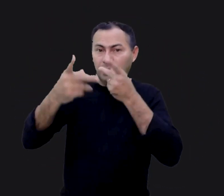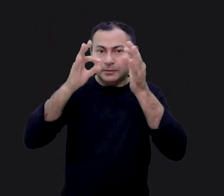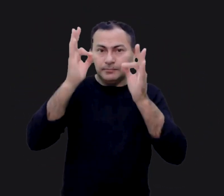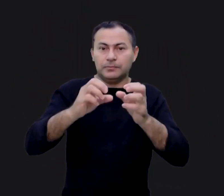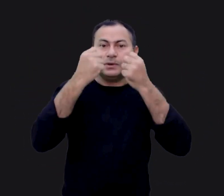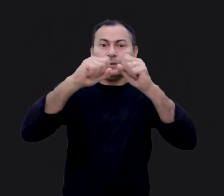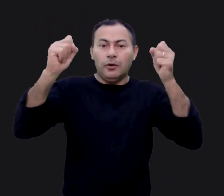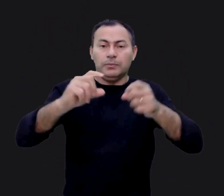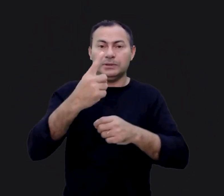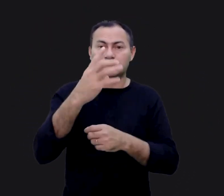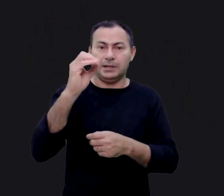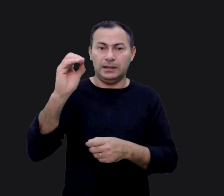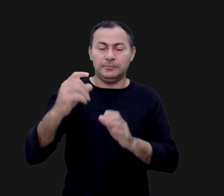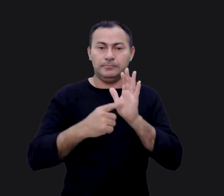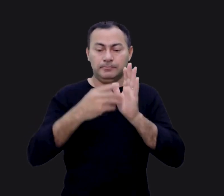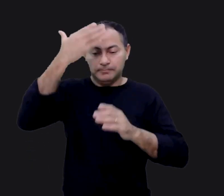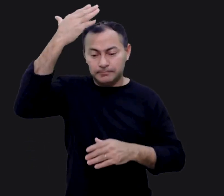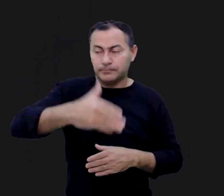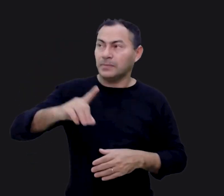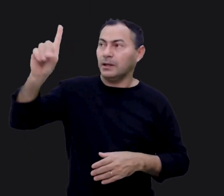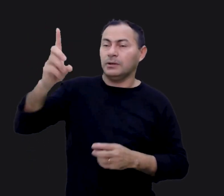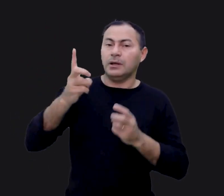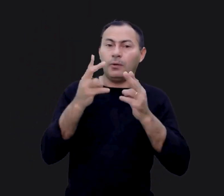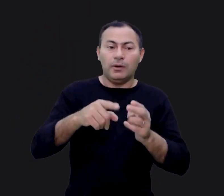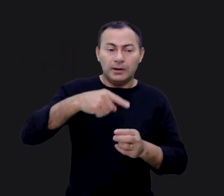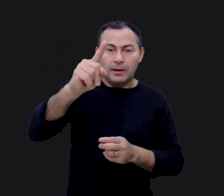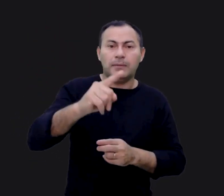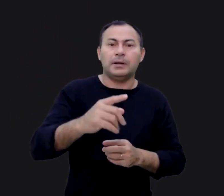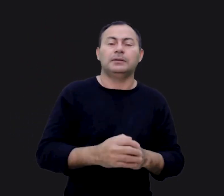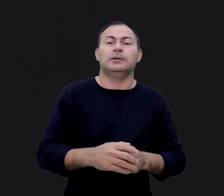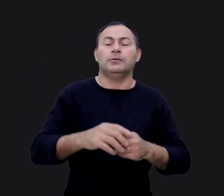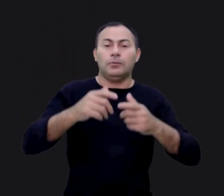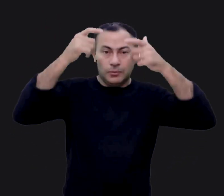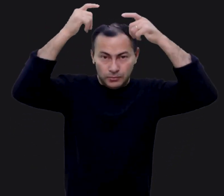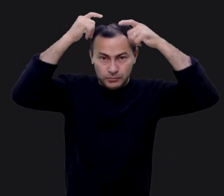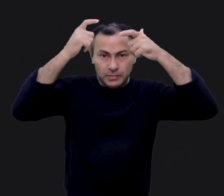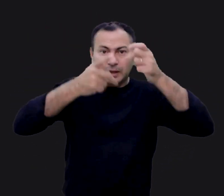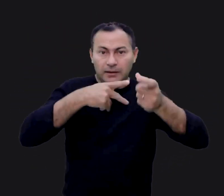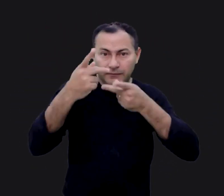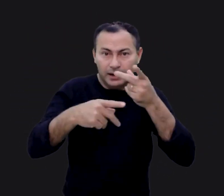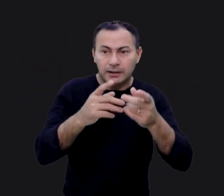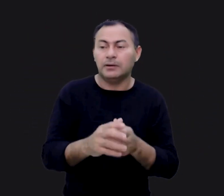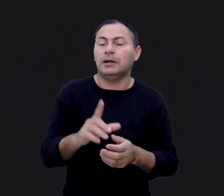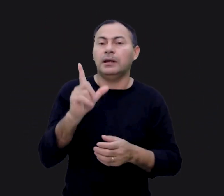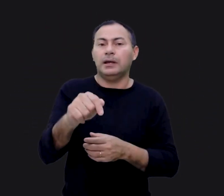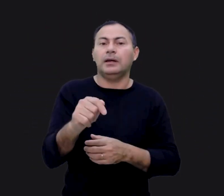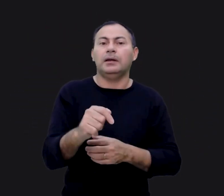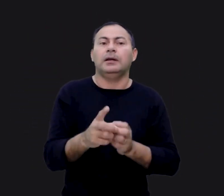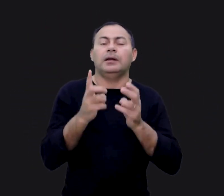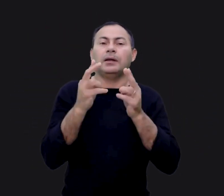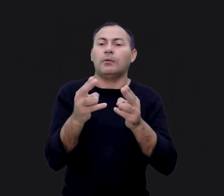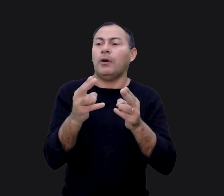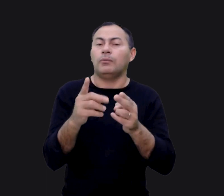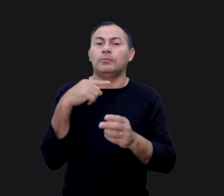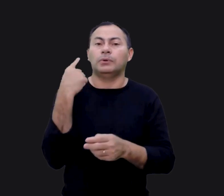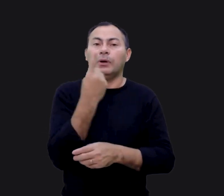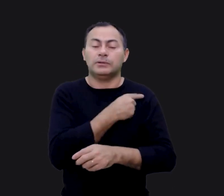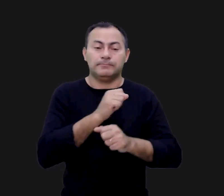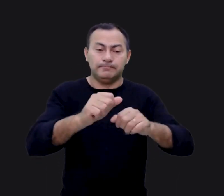exatamente isso no Salmo 100. Ir à presença de Deus é como ir à presença de um monarca. Ele diz que isso é como se nossa